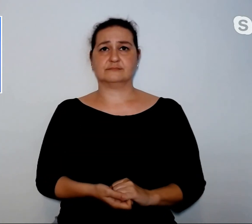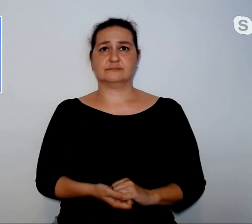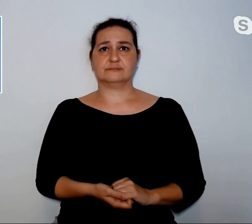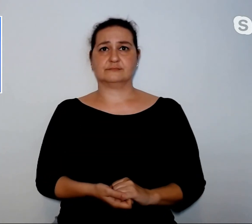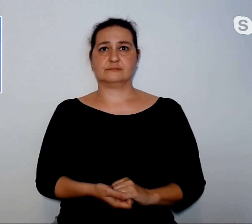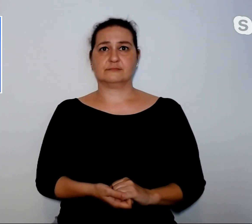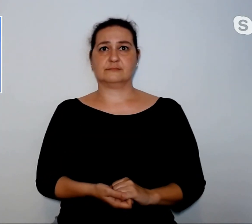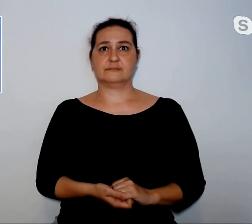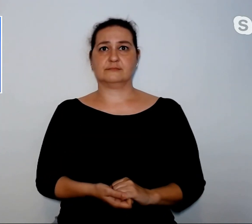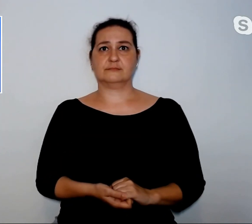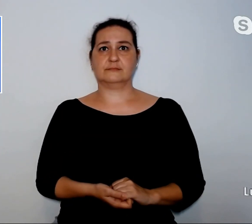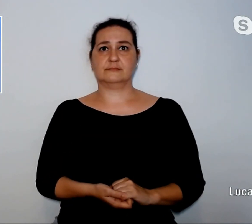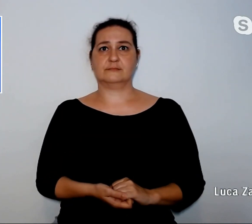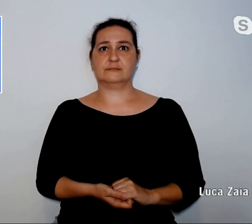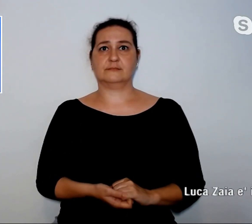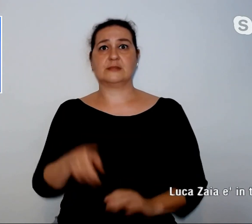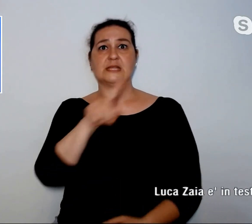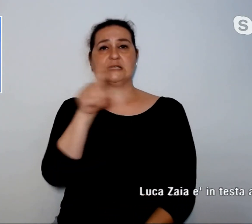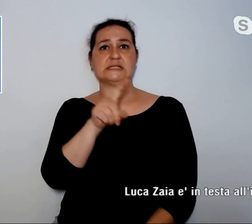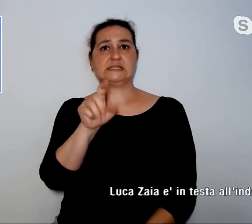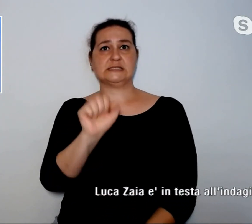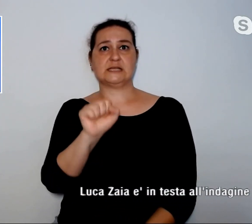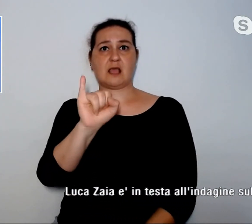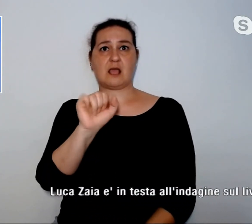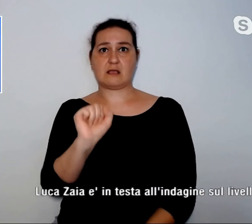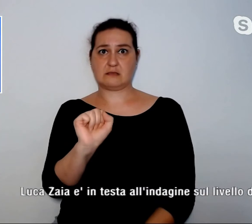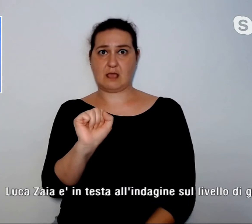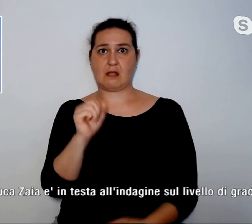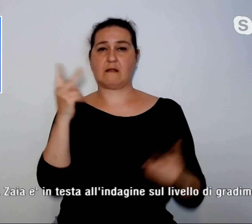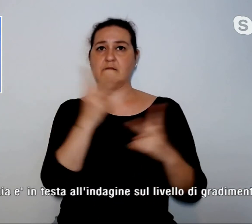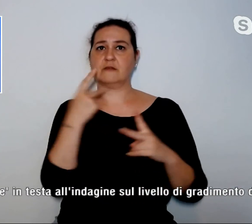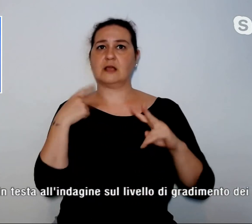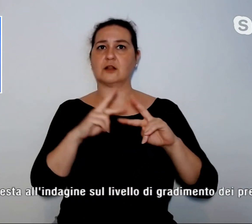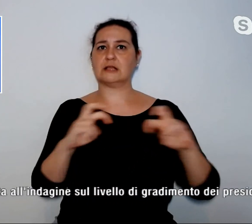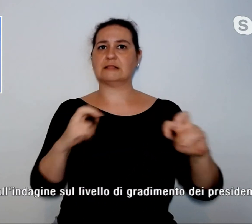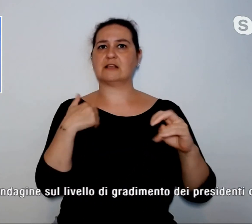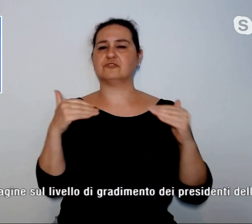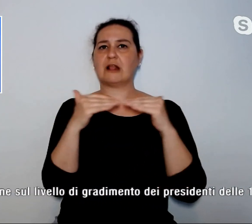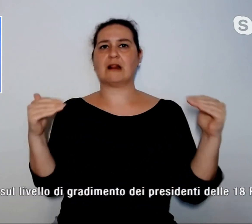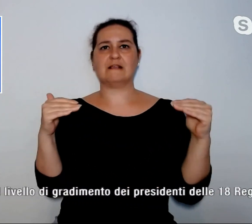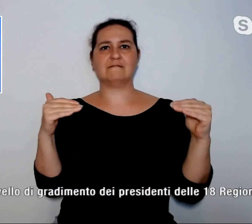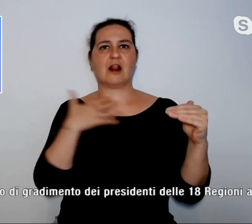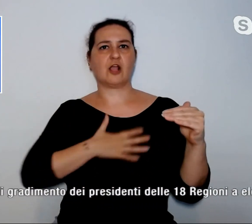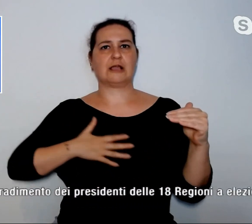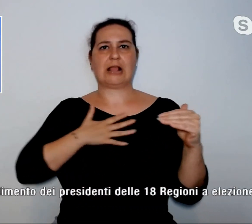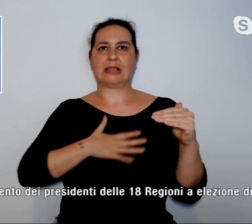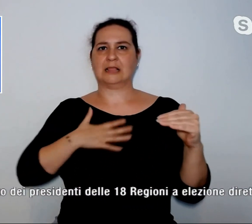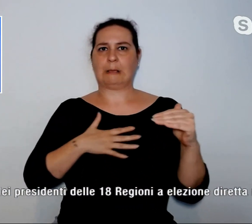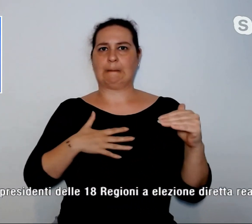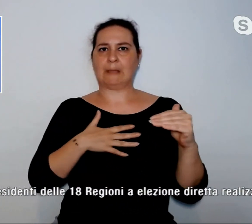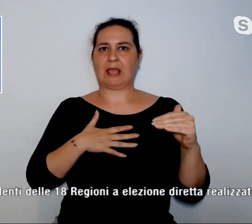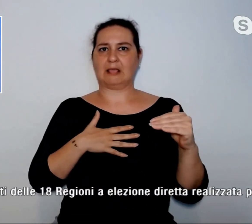Luca Zaia è in testa all'indagine sul livello di gradimento dei presidenti delle 18